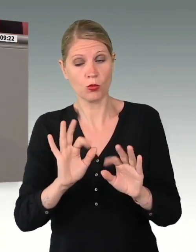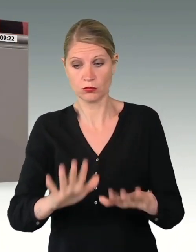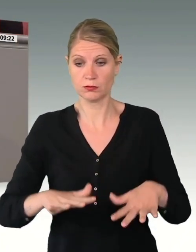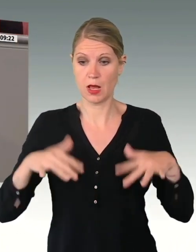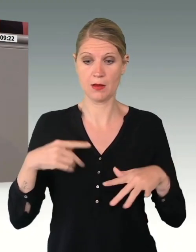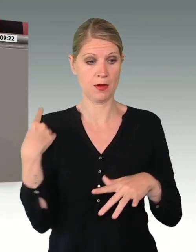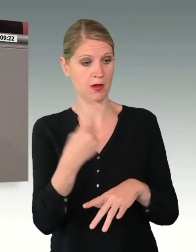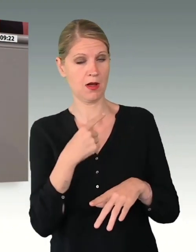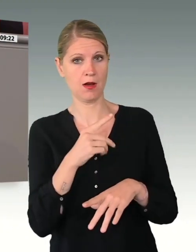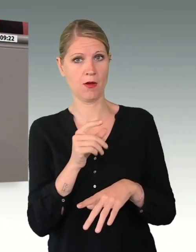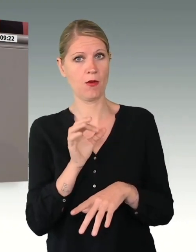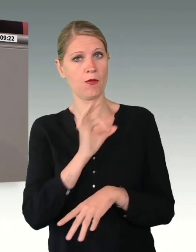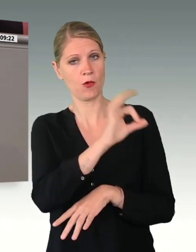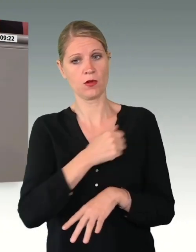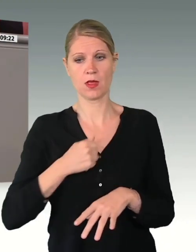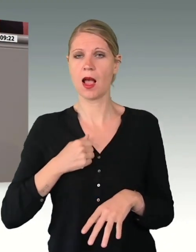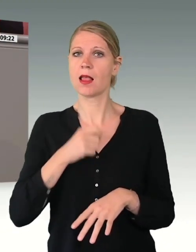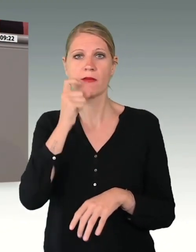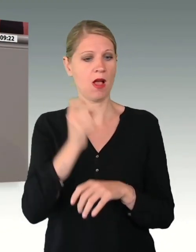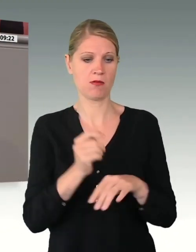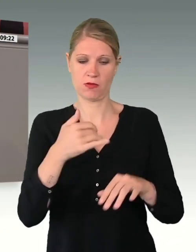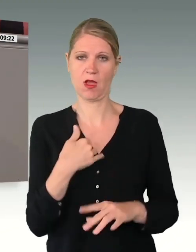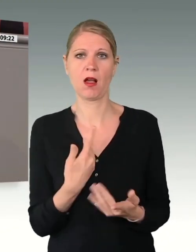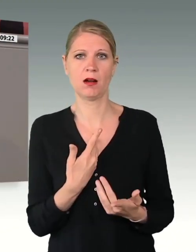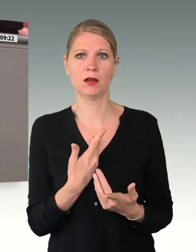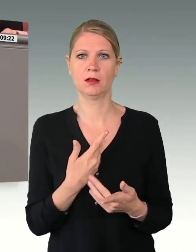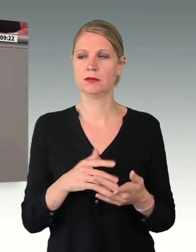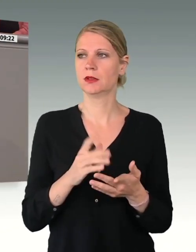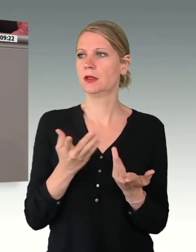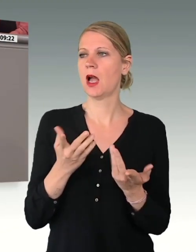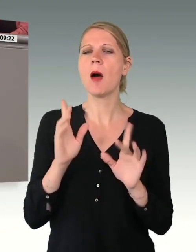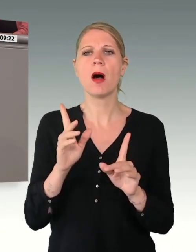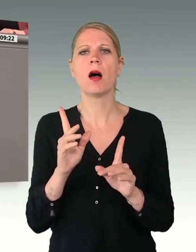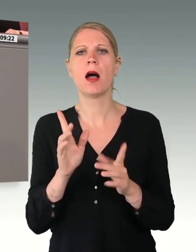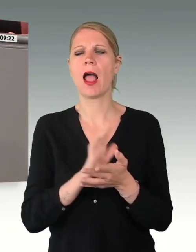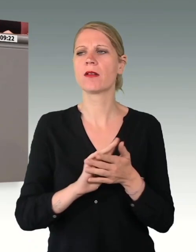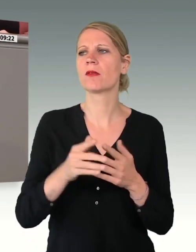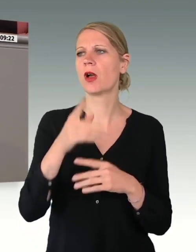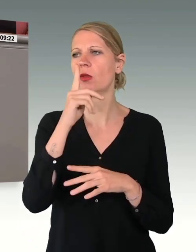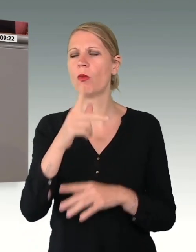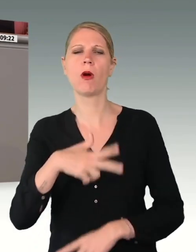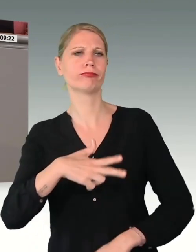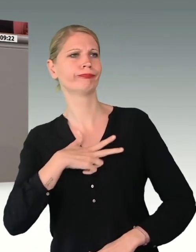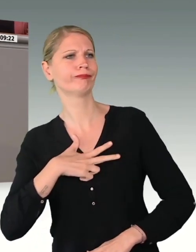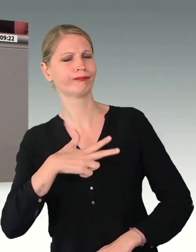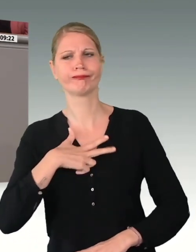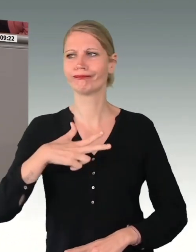besondere Verantwortung. Lippenbekenntnisse und große Ankündigungen reichen nicht. Taten müssen zählen.